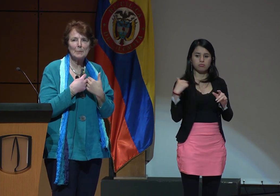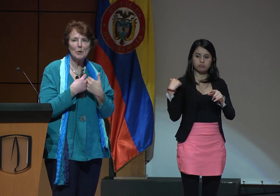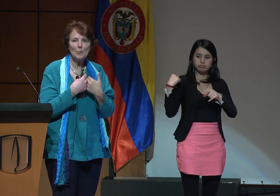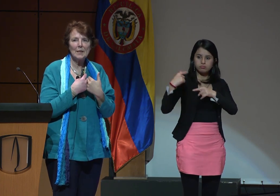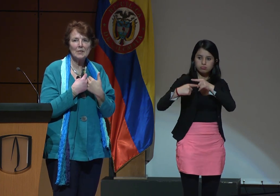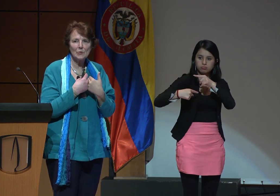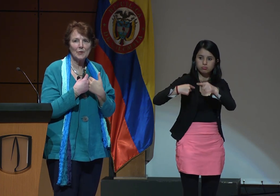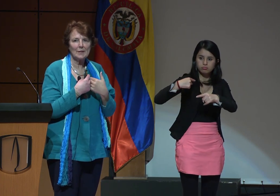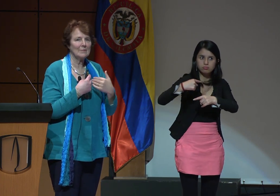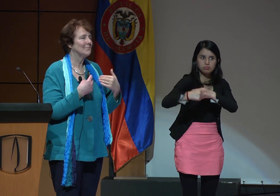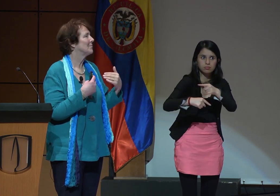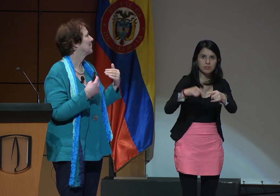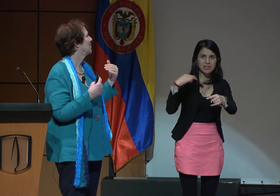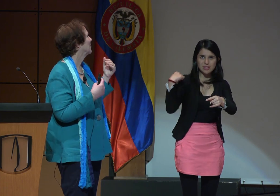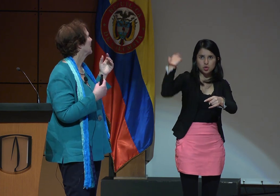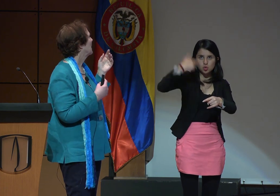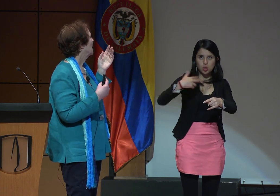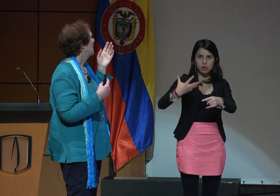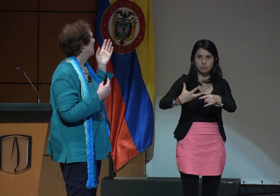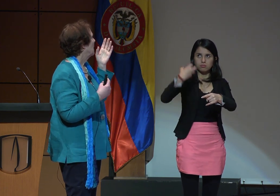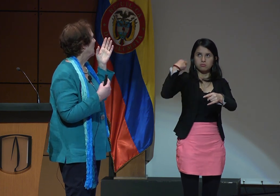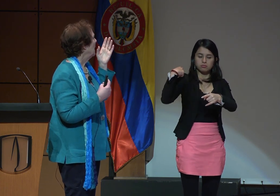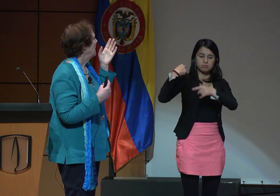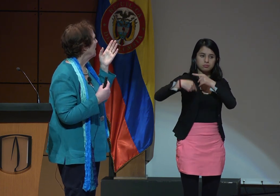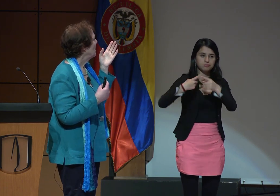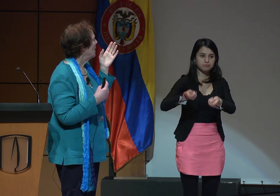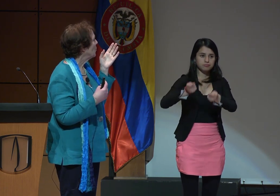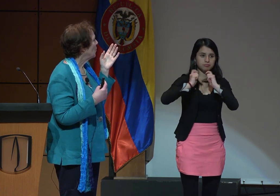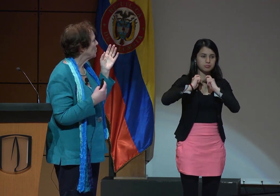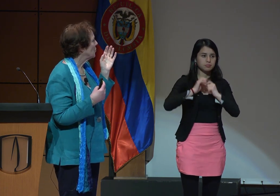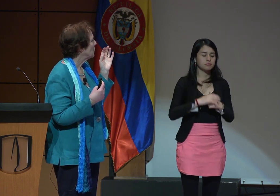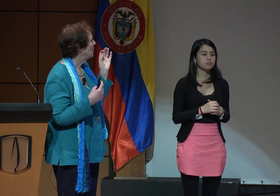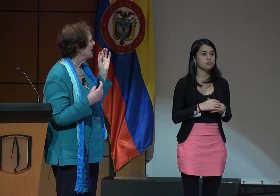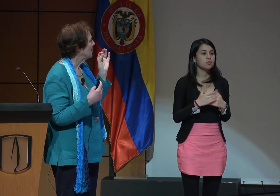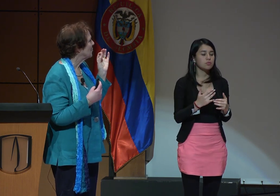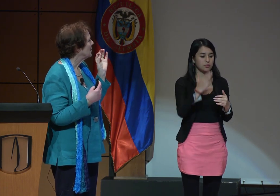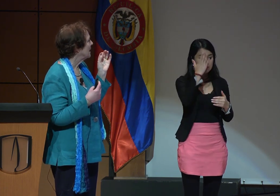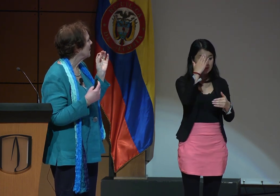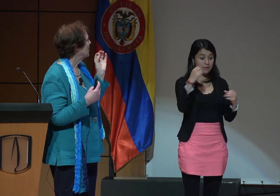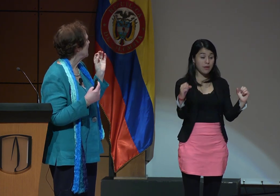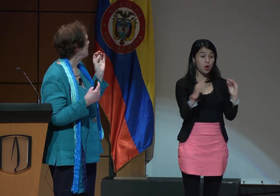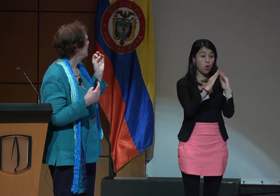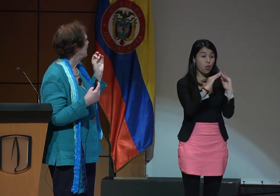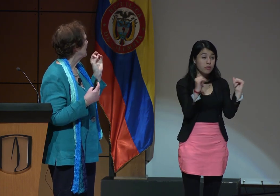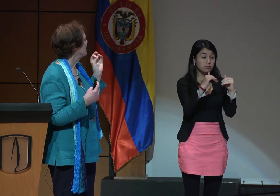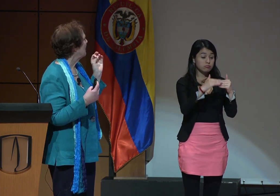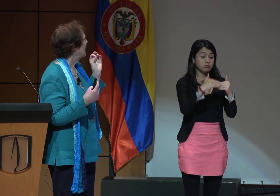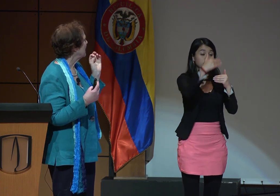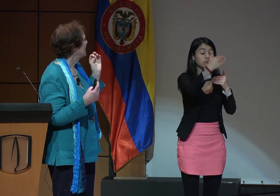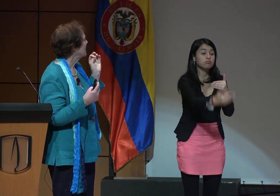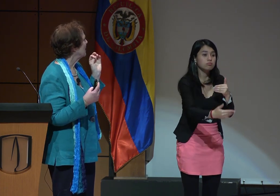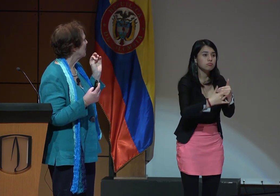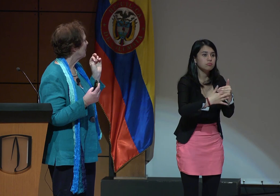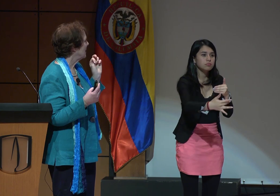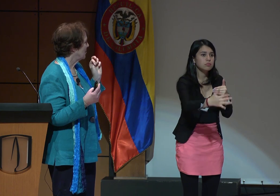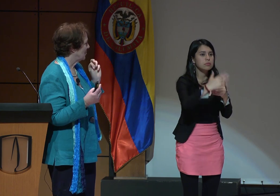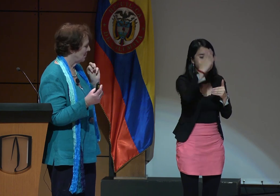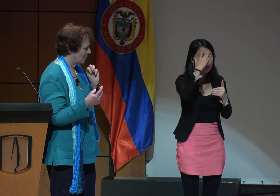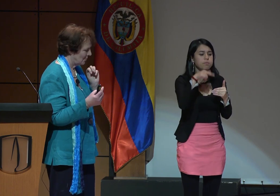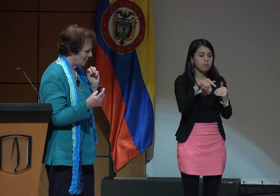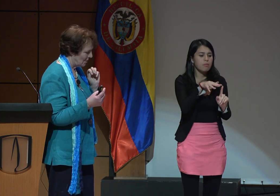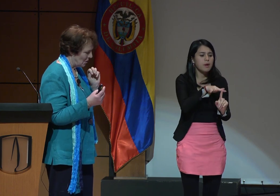de nuestra propia historia. El llamado post conflicto tiene todavía las marcas del